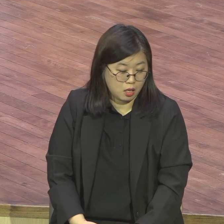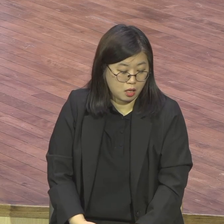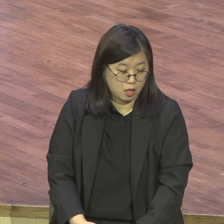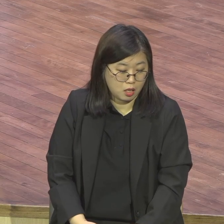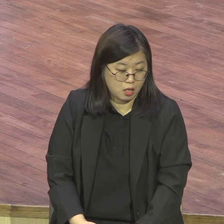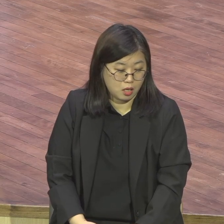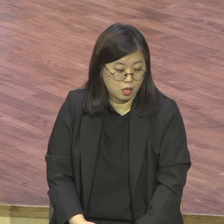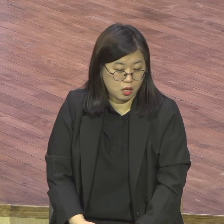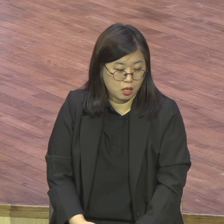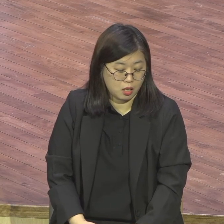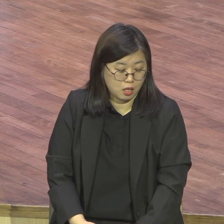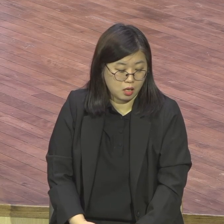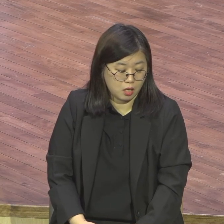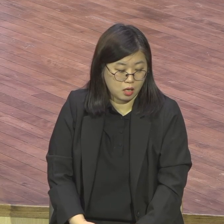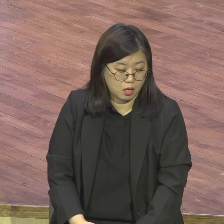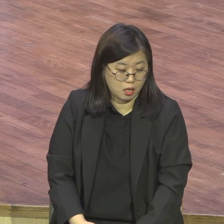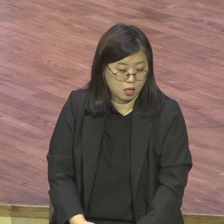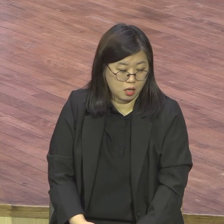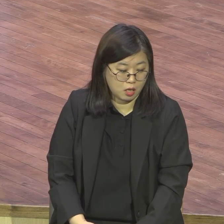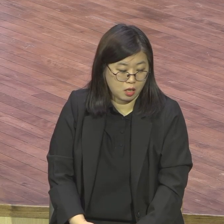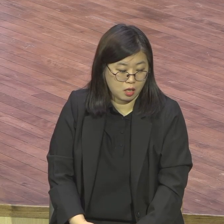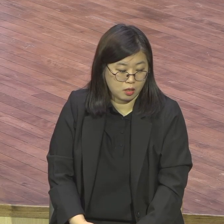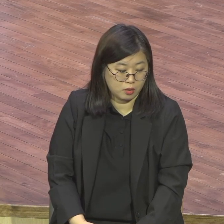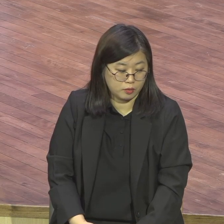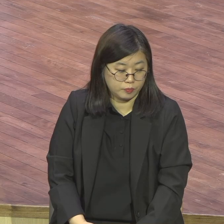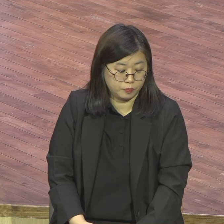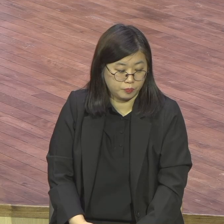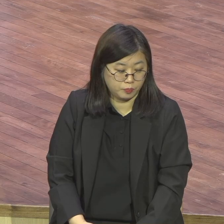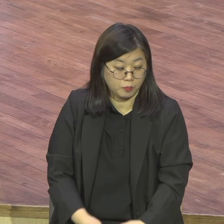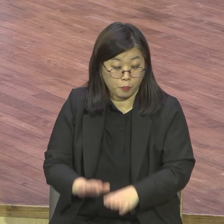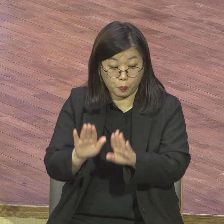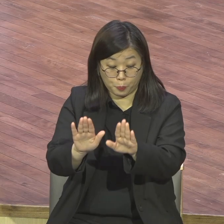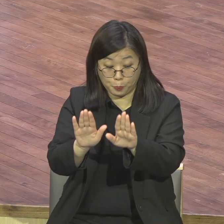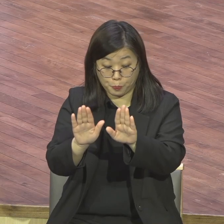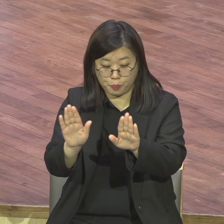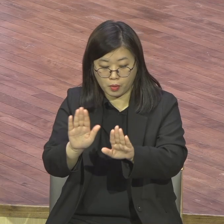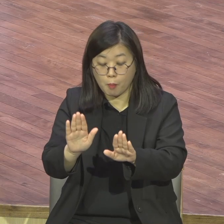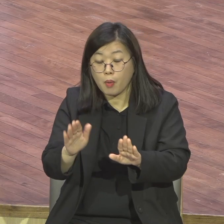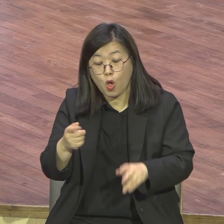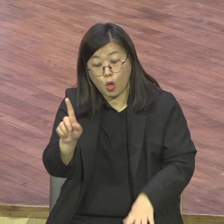내가 2, 3, 7 5천 종족